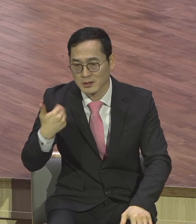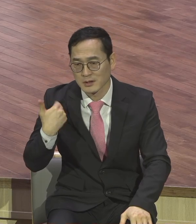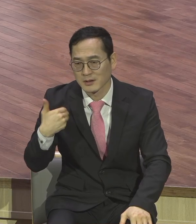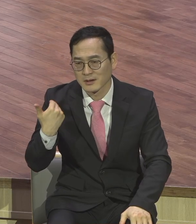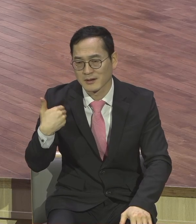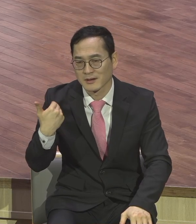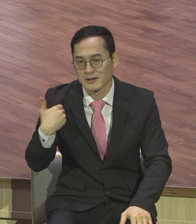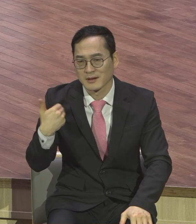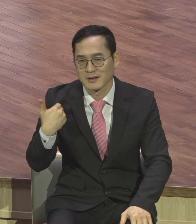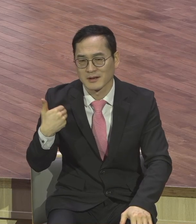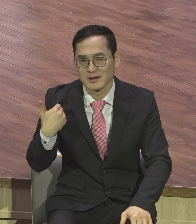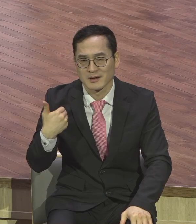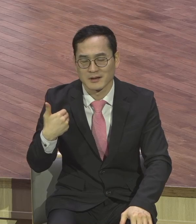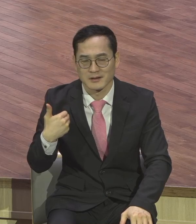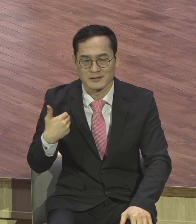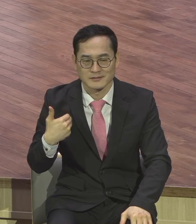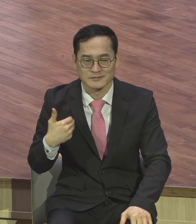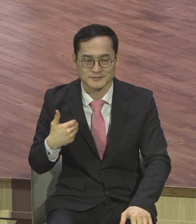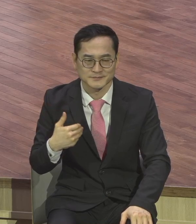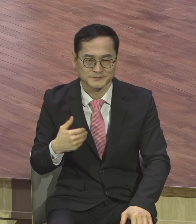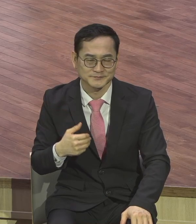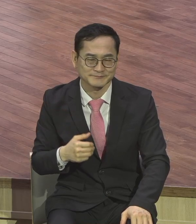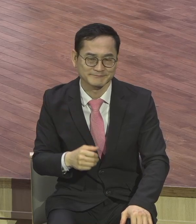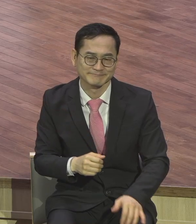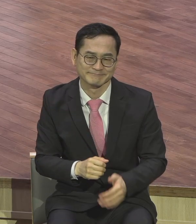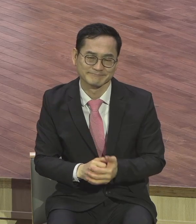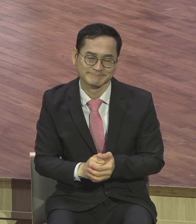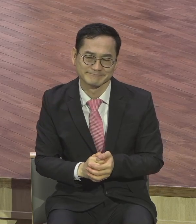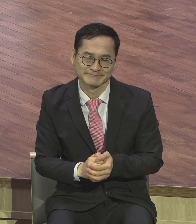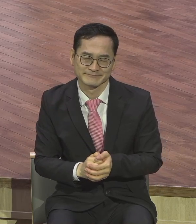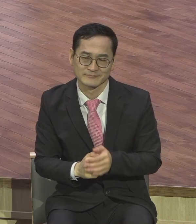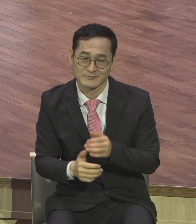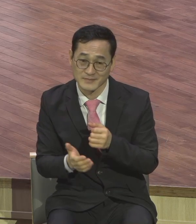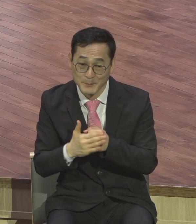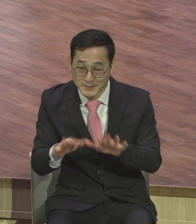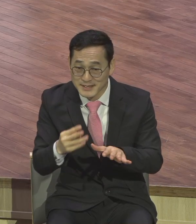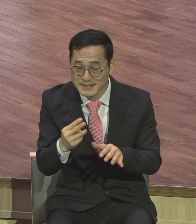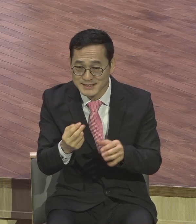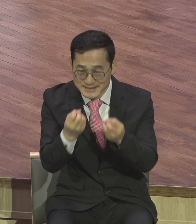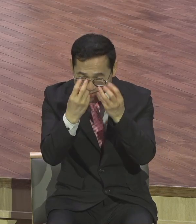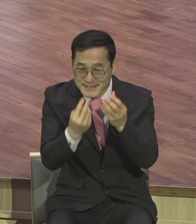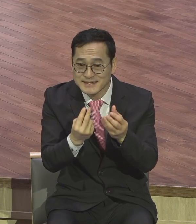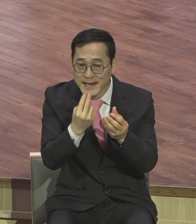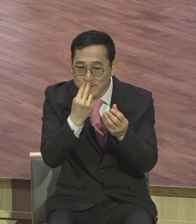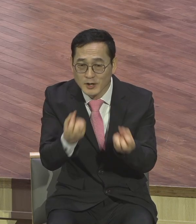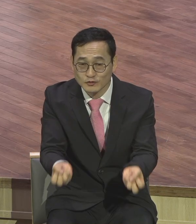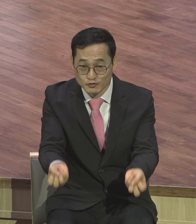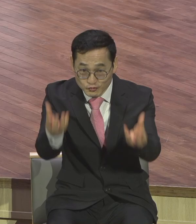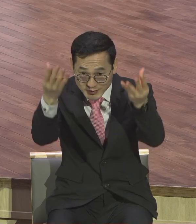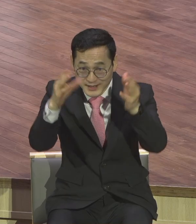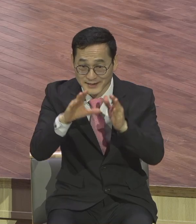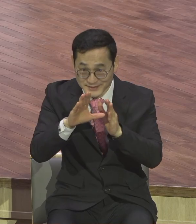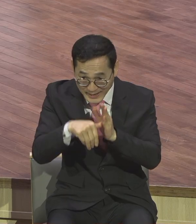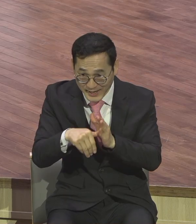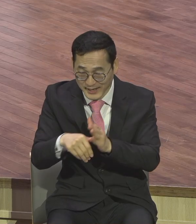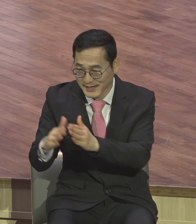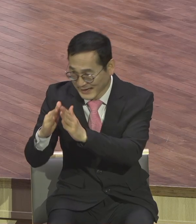그래서 이번 새생명 초청 기간을 꼭 가정보고마 강원도고마의 기회로 그렇게